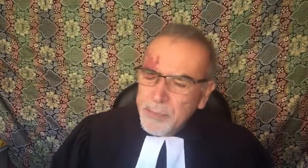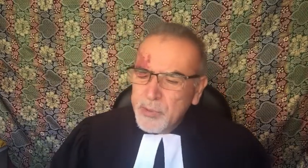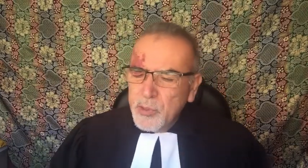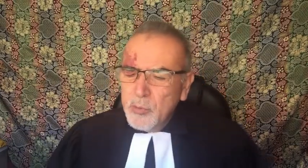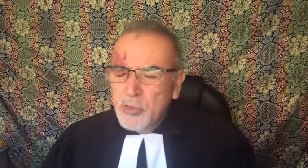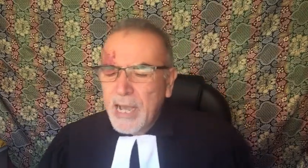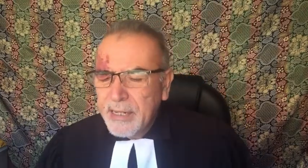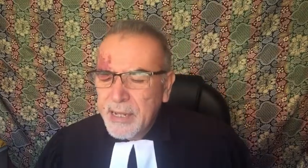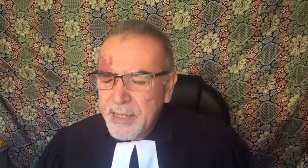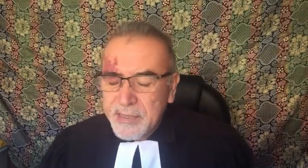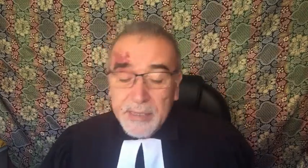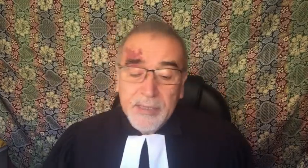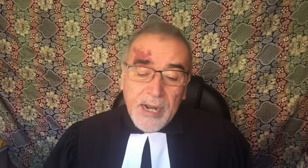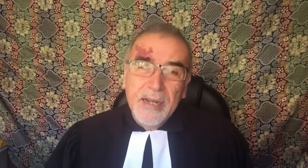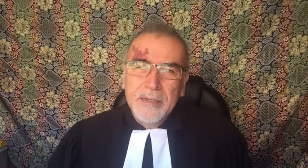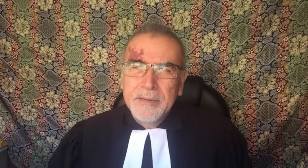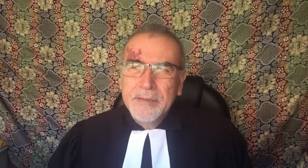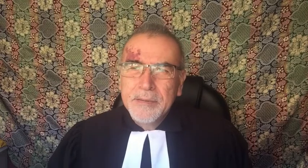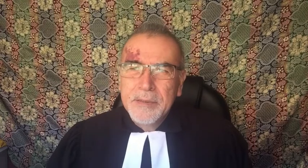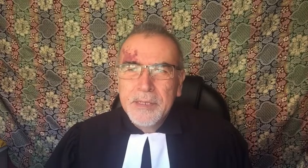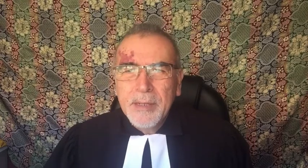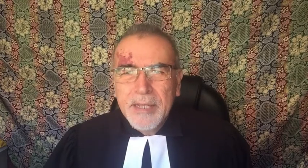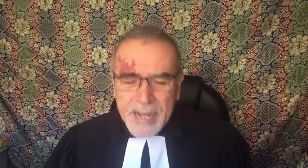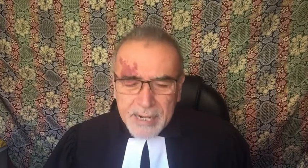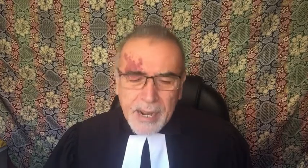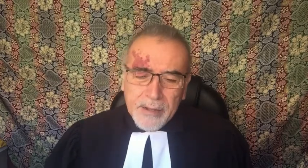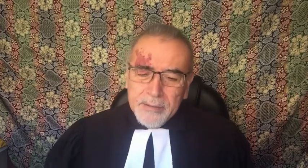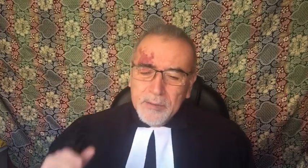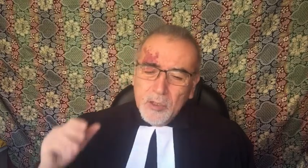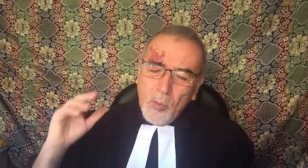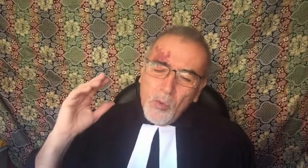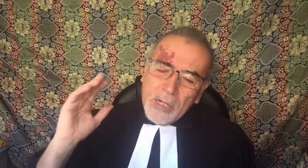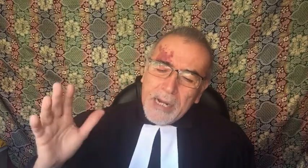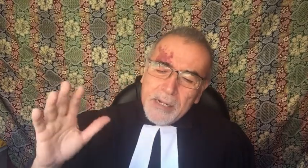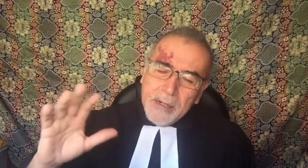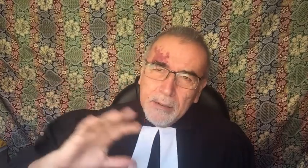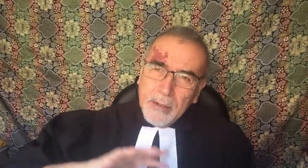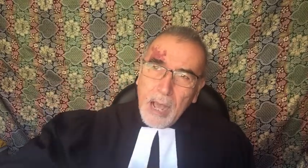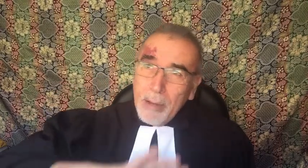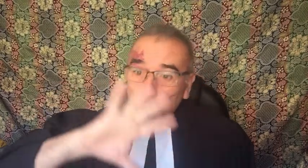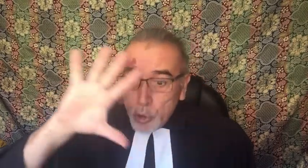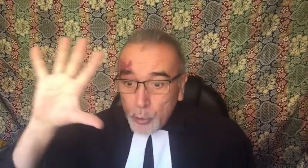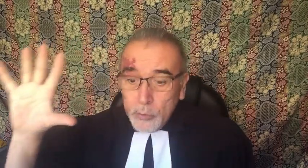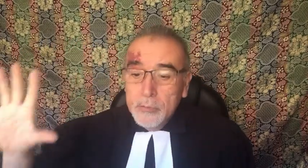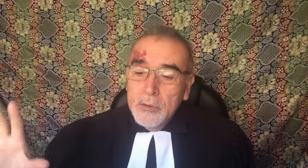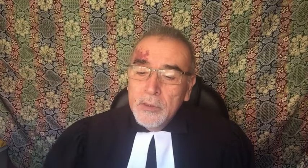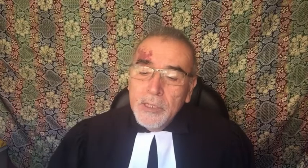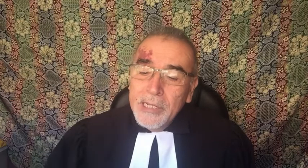es bueno buscar la idea central y mantenerla como un gran avalorio en el